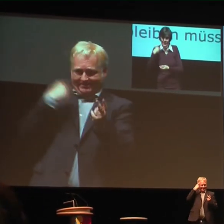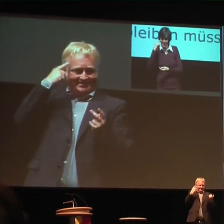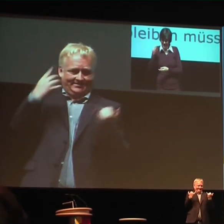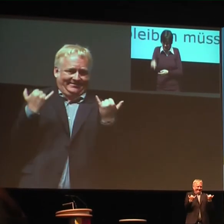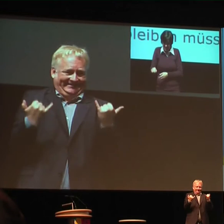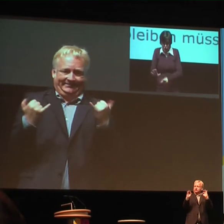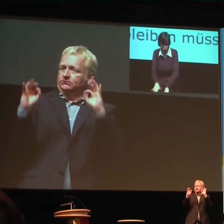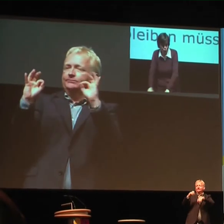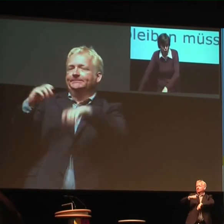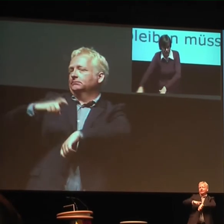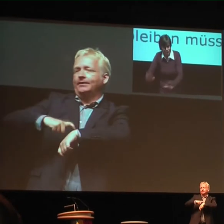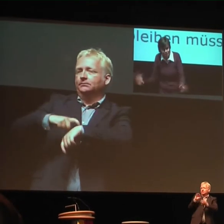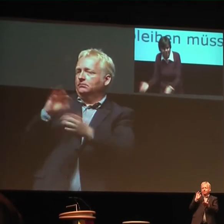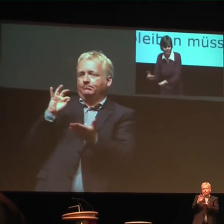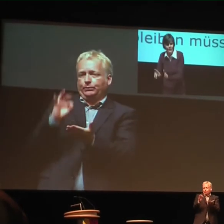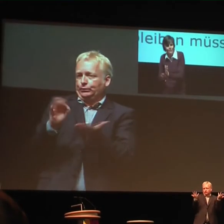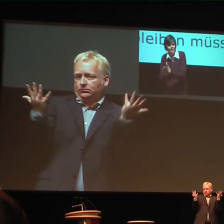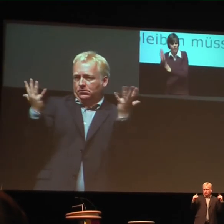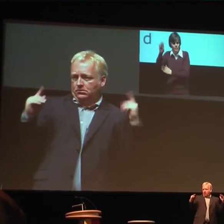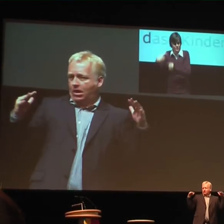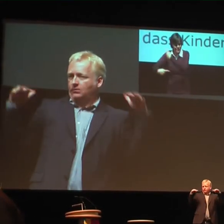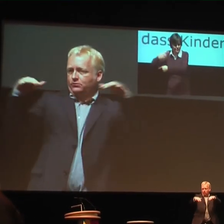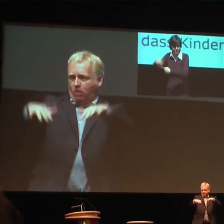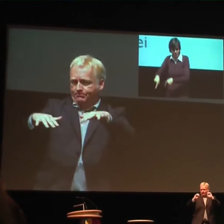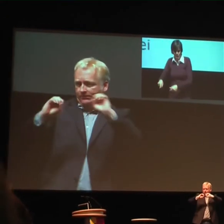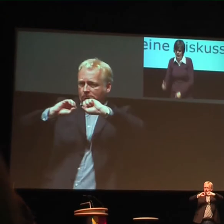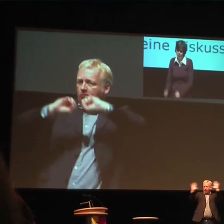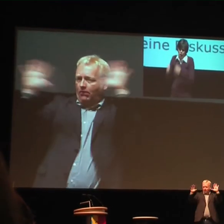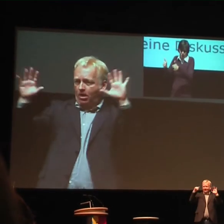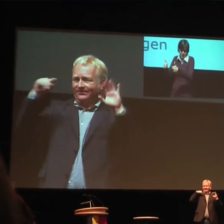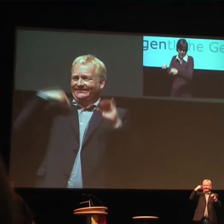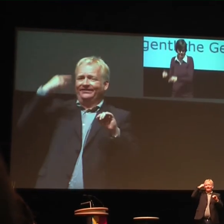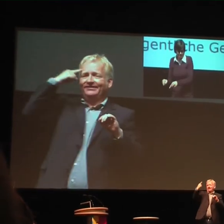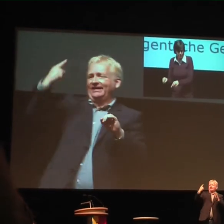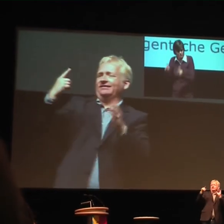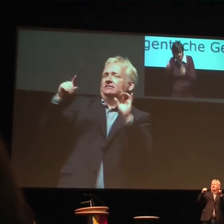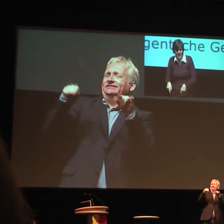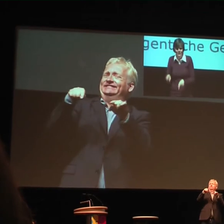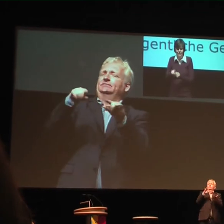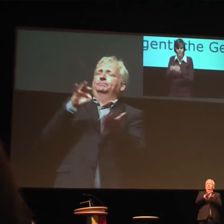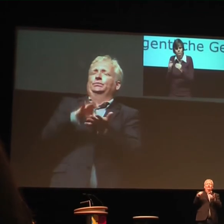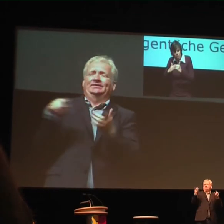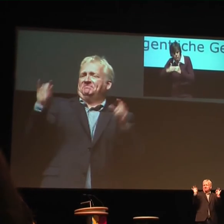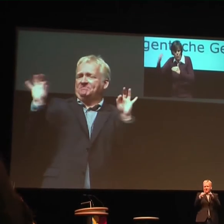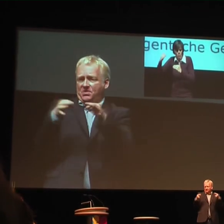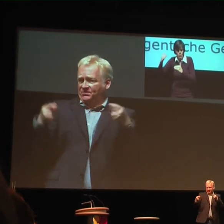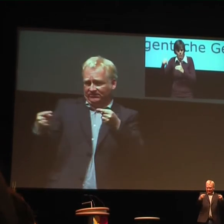Uns geht es einfach um die Frühförderung. Es geht einfach darum, zu welchem Zeitpunkt